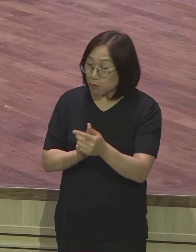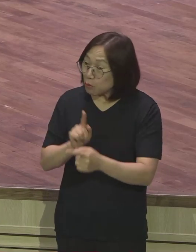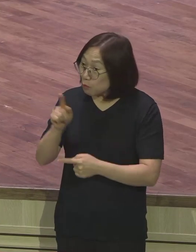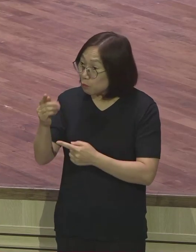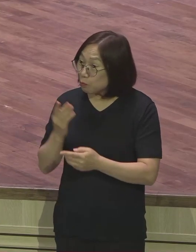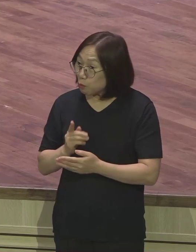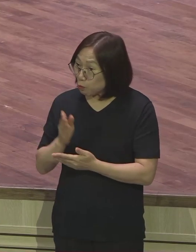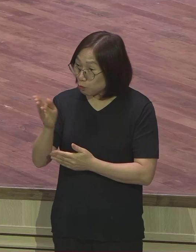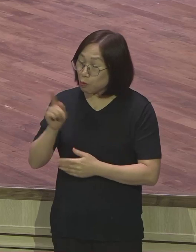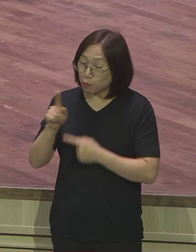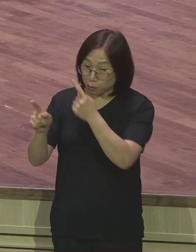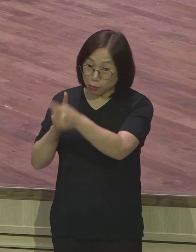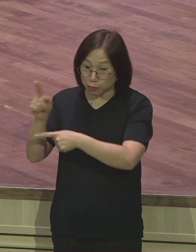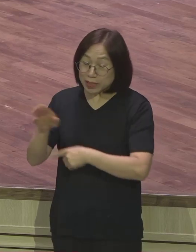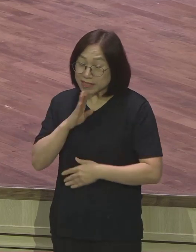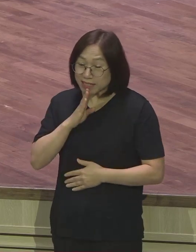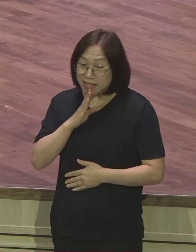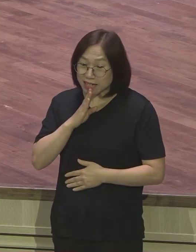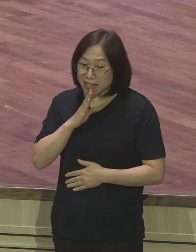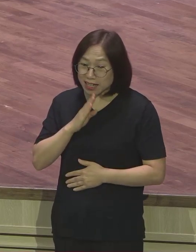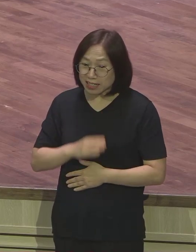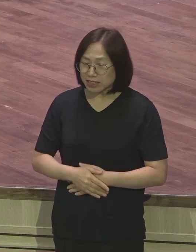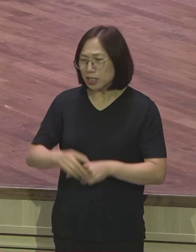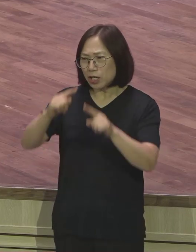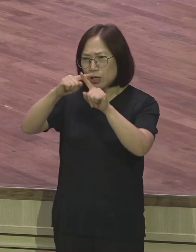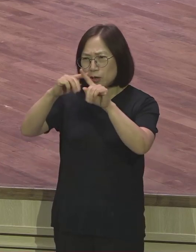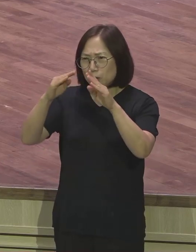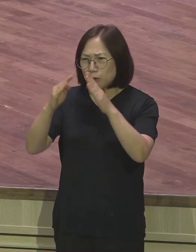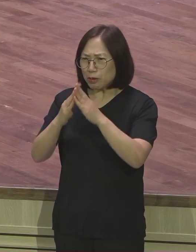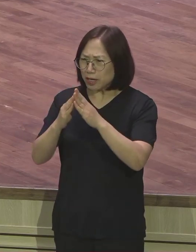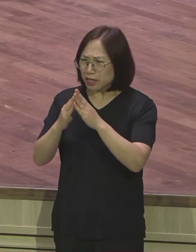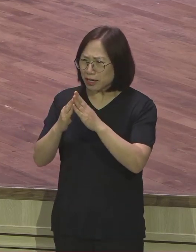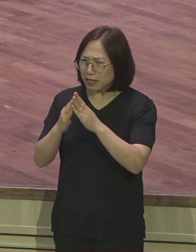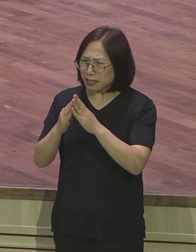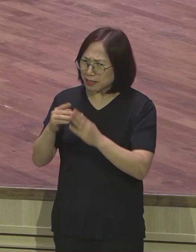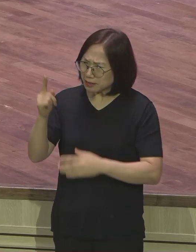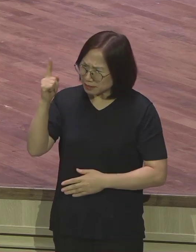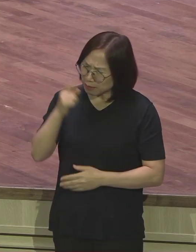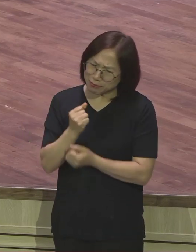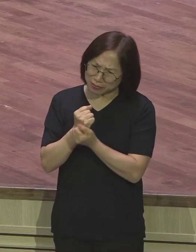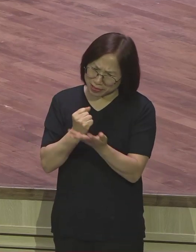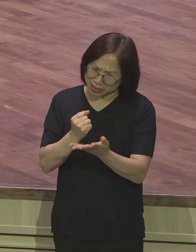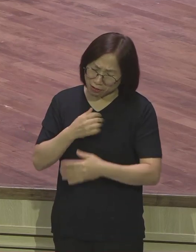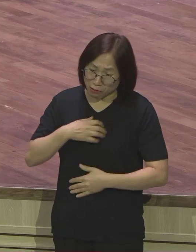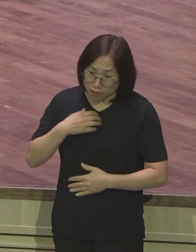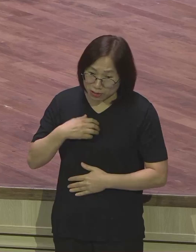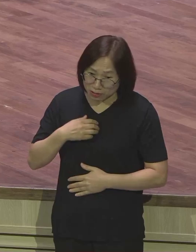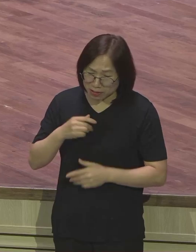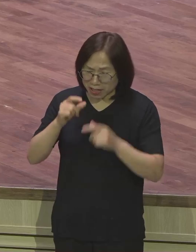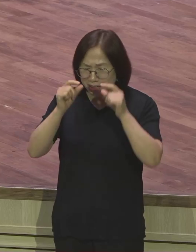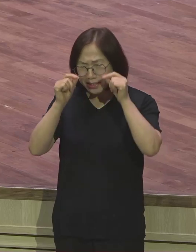먹칠을 하는 거겠습니까? 도저히 잠이 안 온 거예요 잠이 안 와 그날 밤에 저랑 저 집사람이